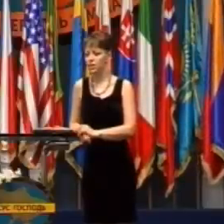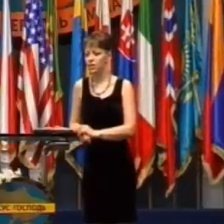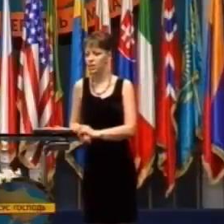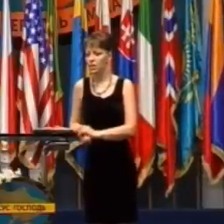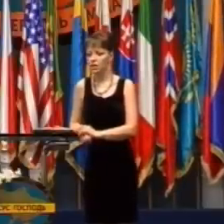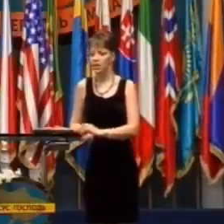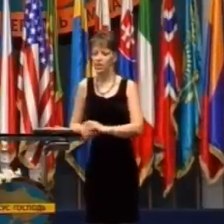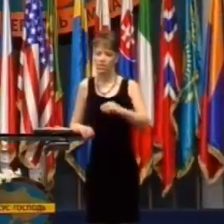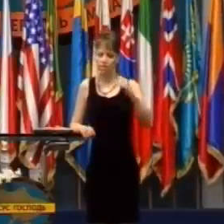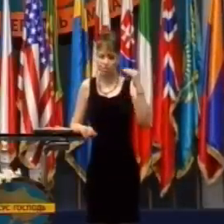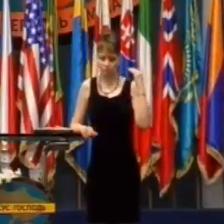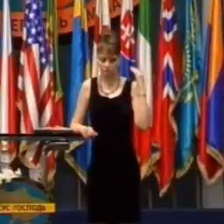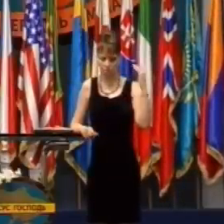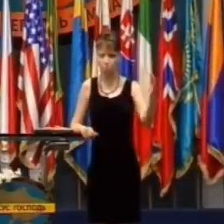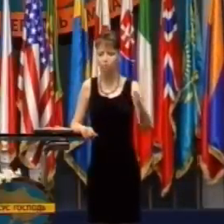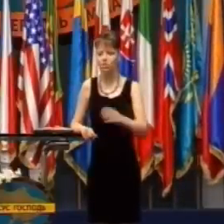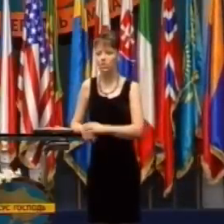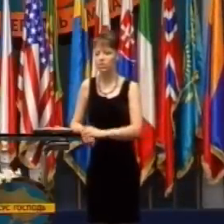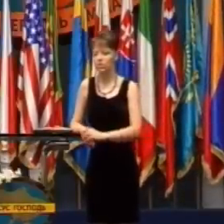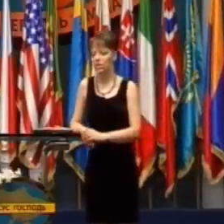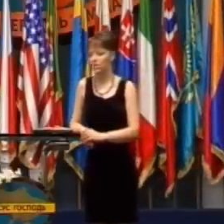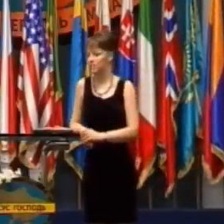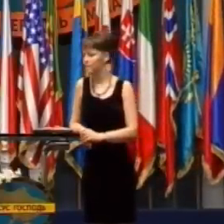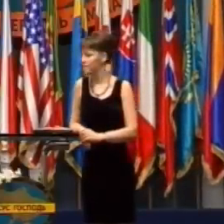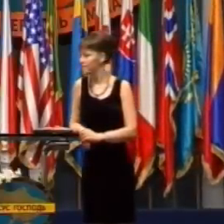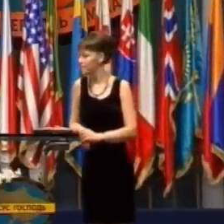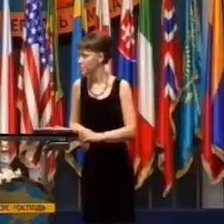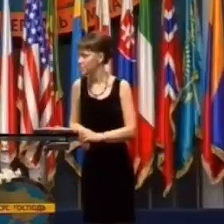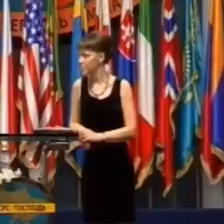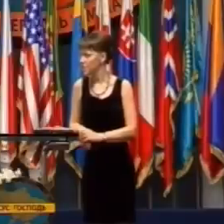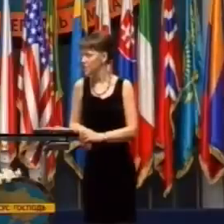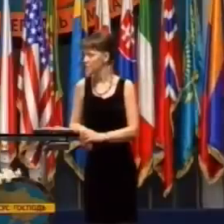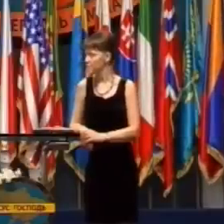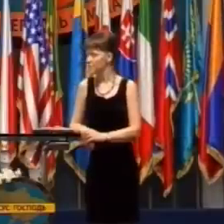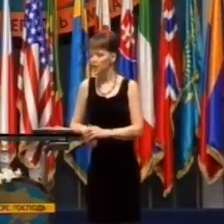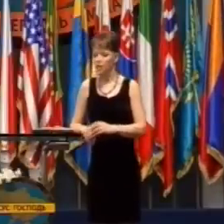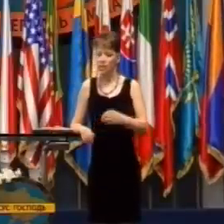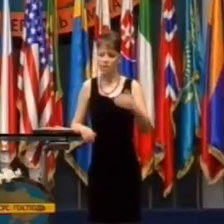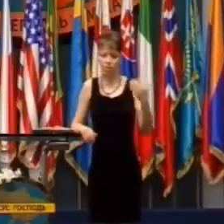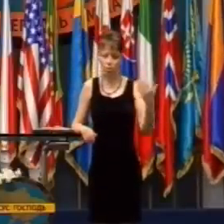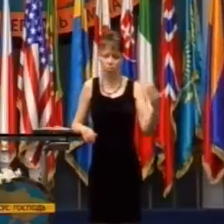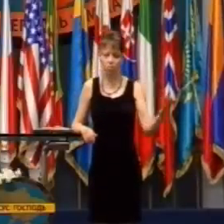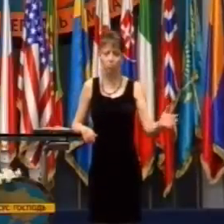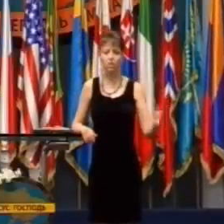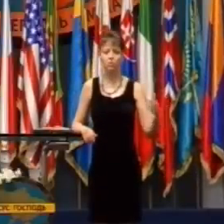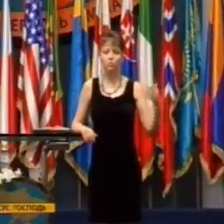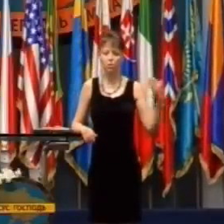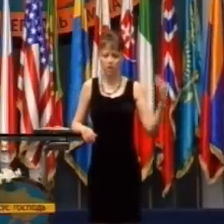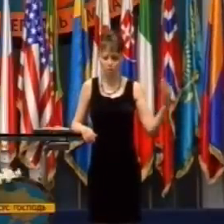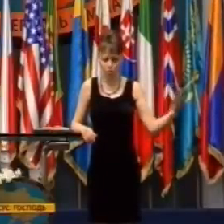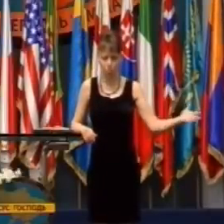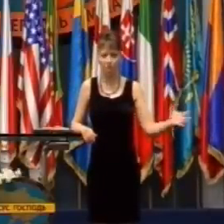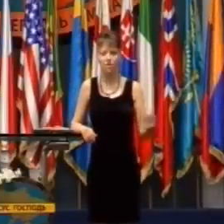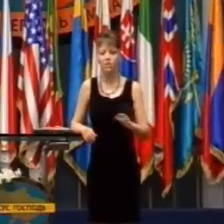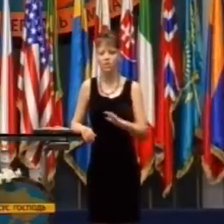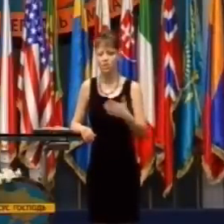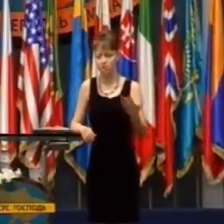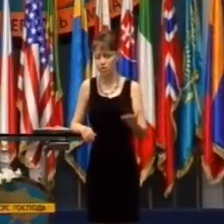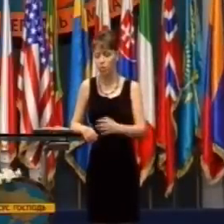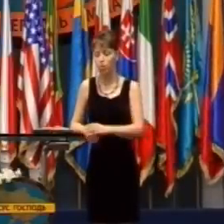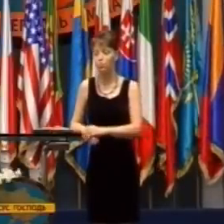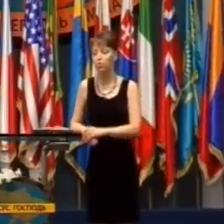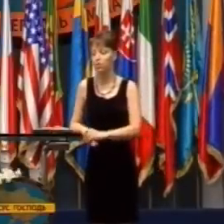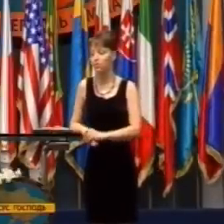a môžeš tam ponúkať modlitby za ľudí. daj im e-mailovú adresu alebo